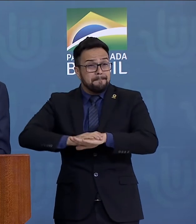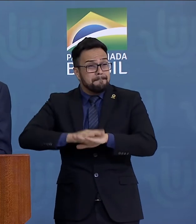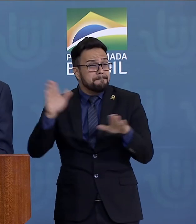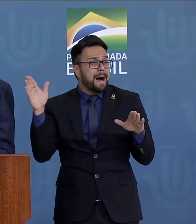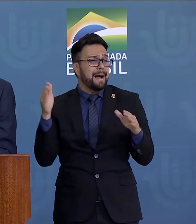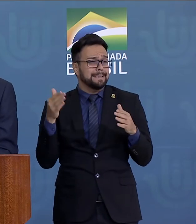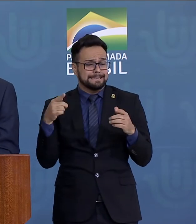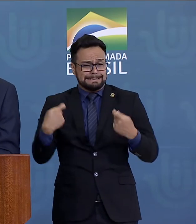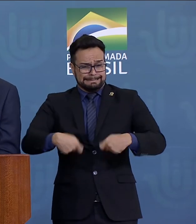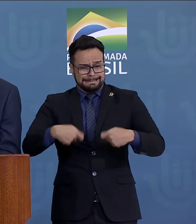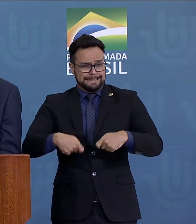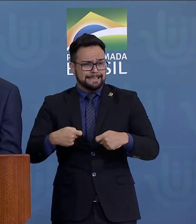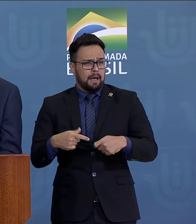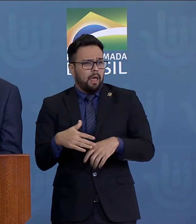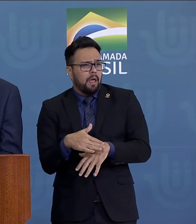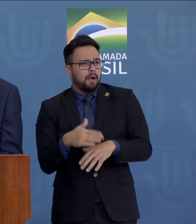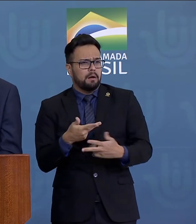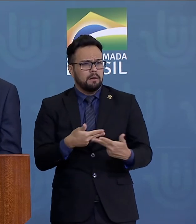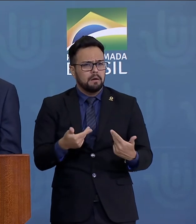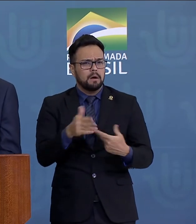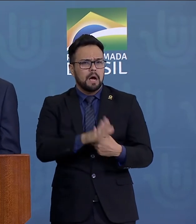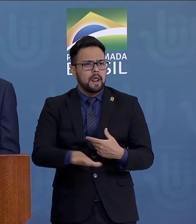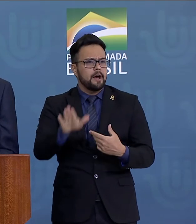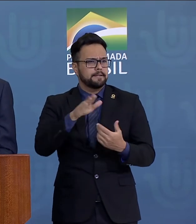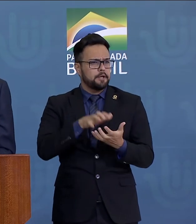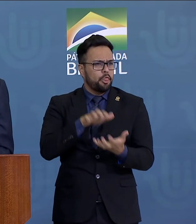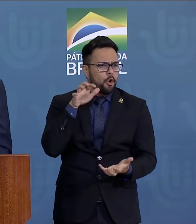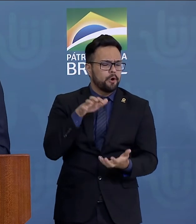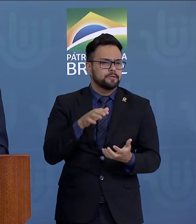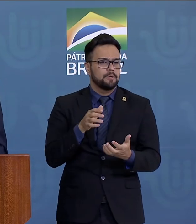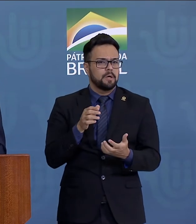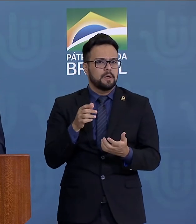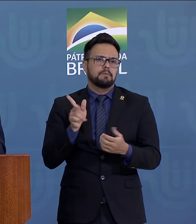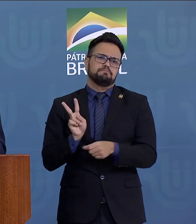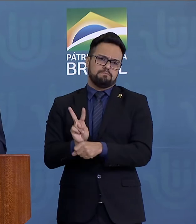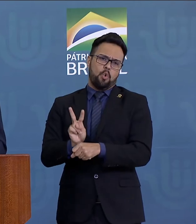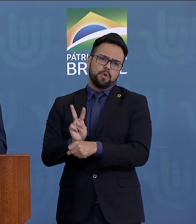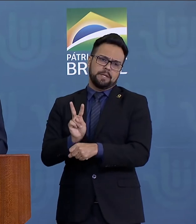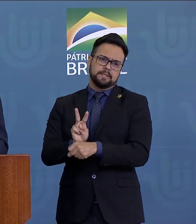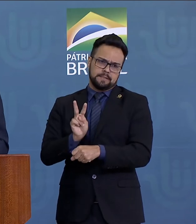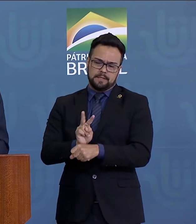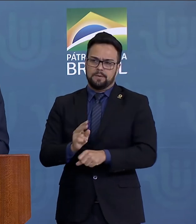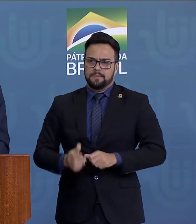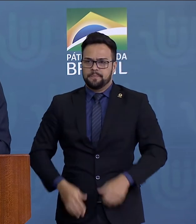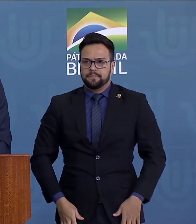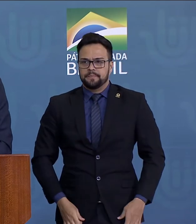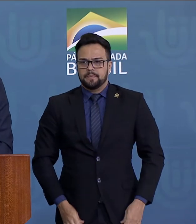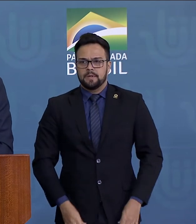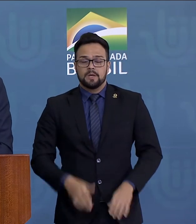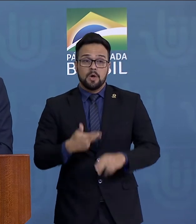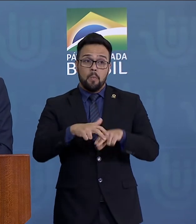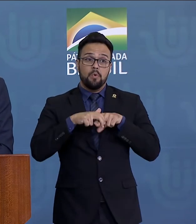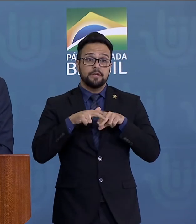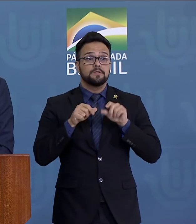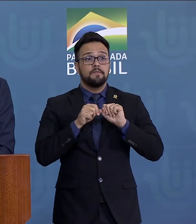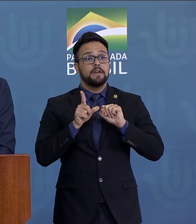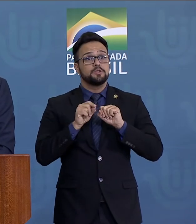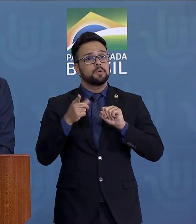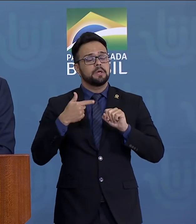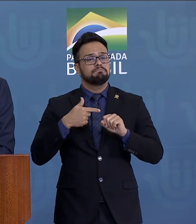vulneráveis, os inválidos, as crianças, sem proteção. E isso foi feito de forma